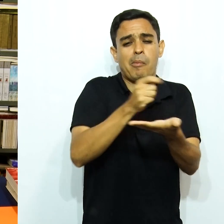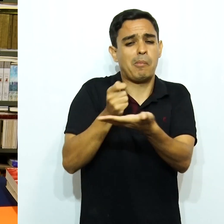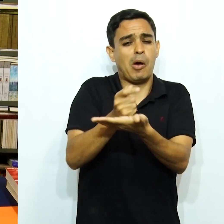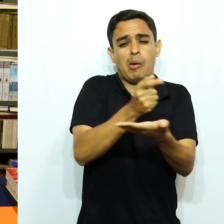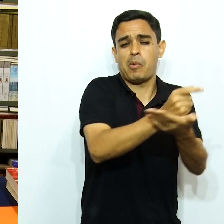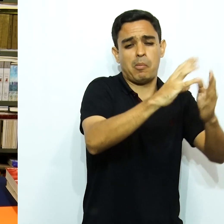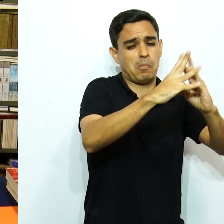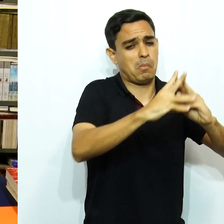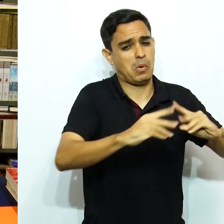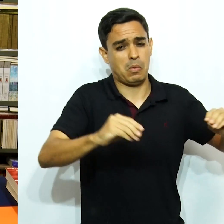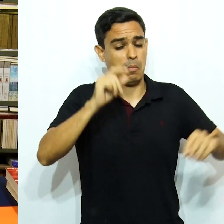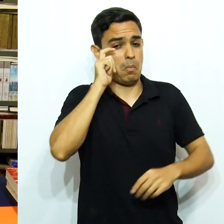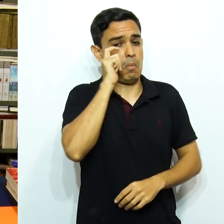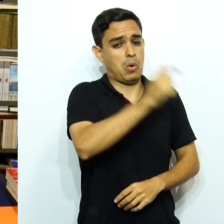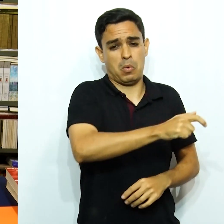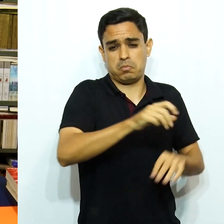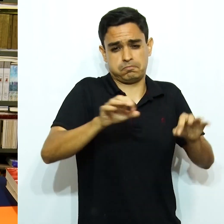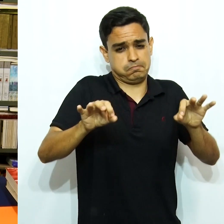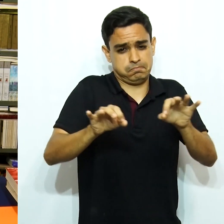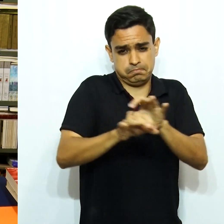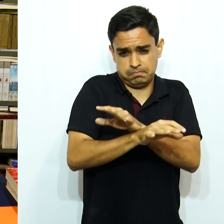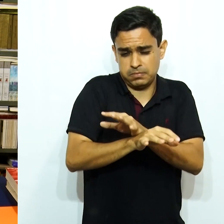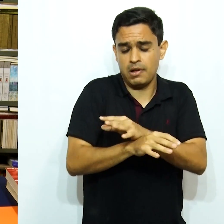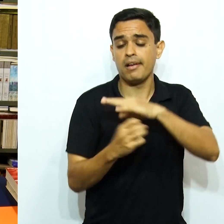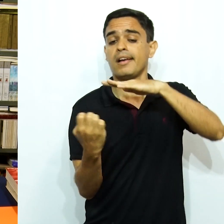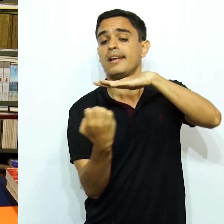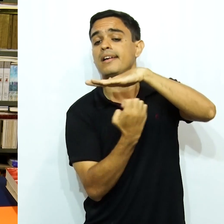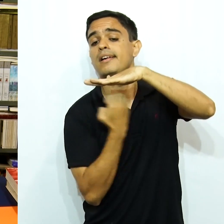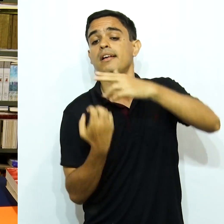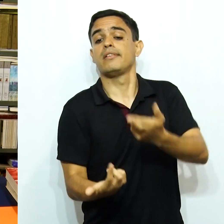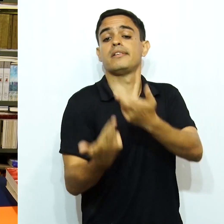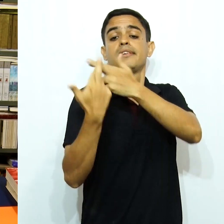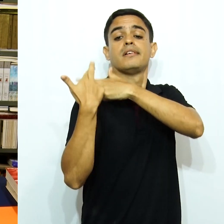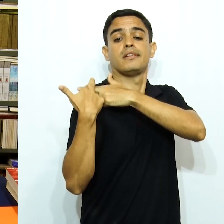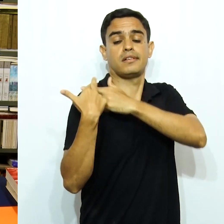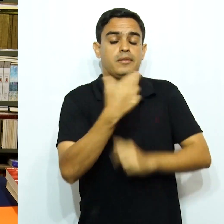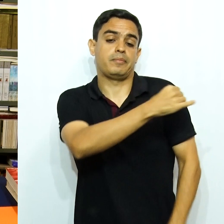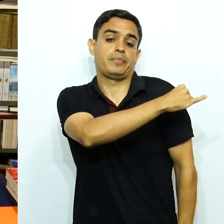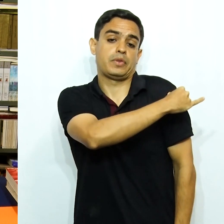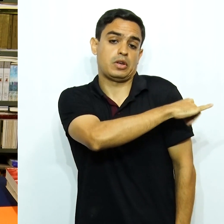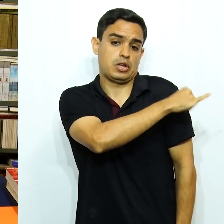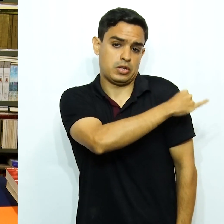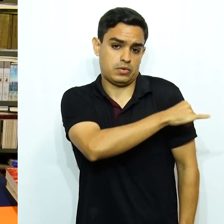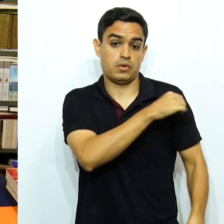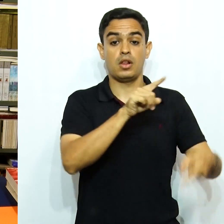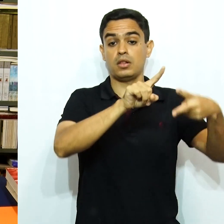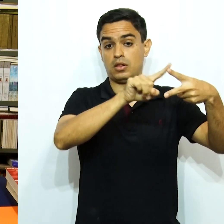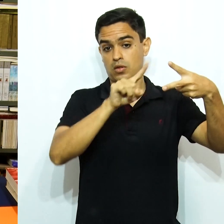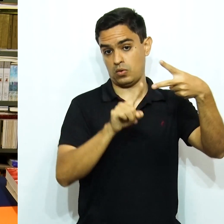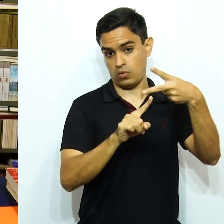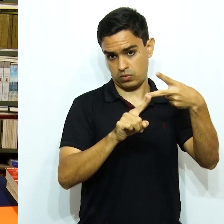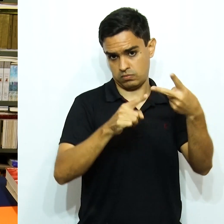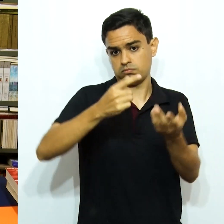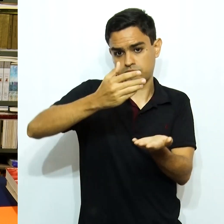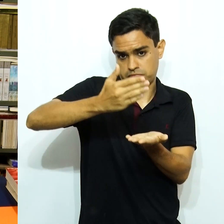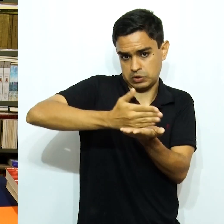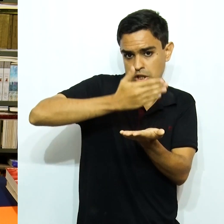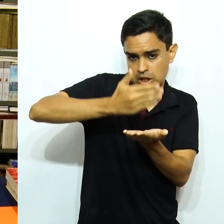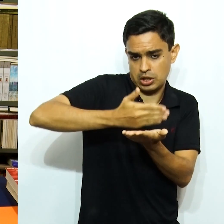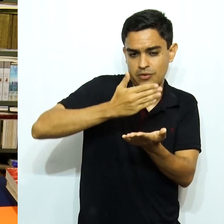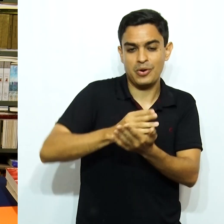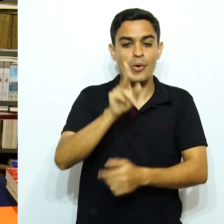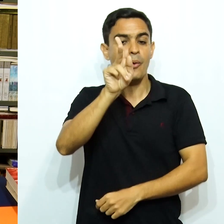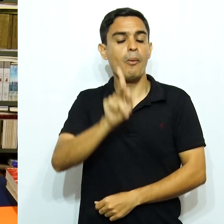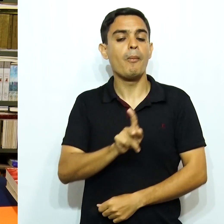se interessou, uma primeira edição editada no Rio por uma editora chamada Revista Continente. São dois volumes e